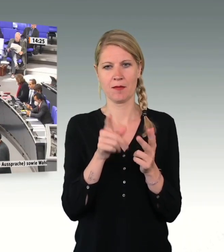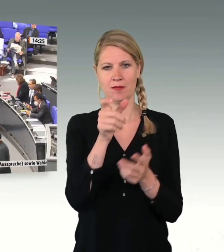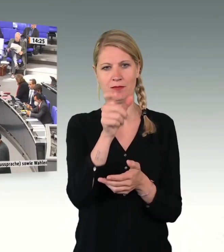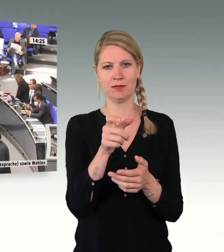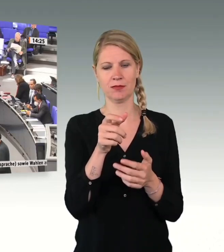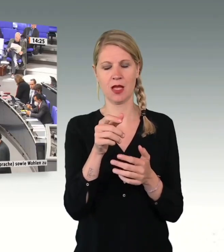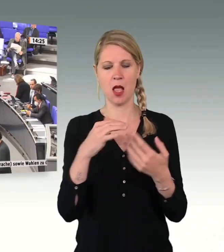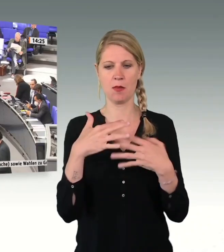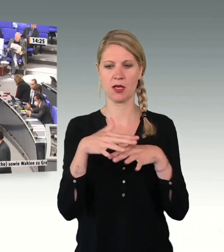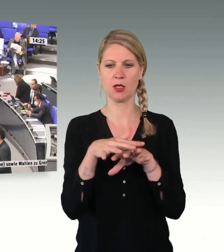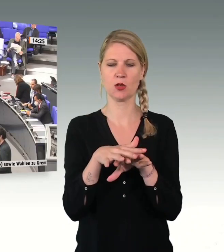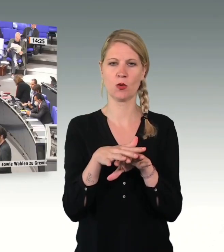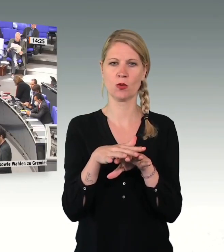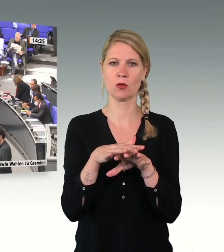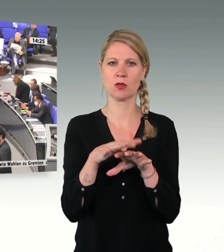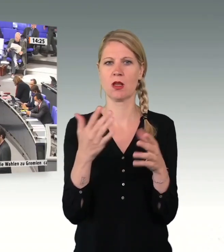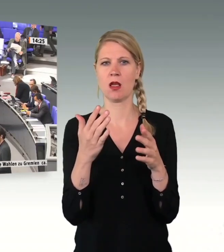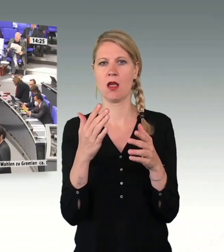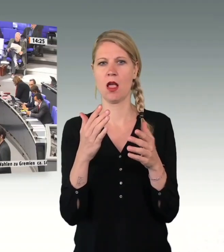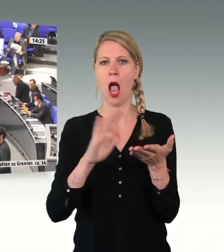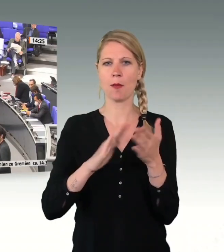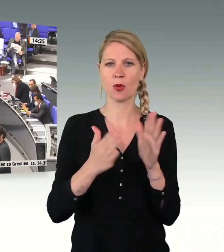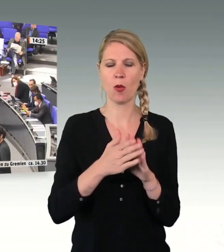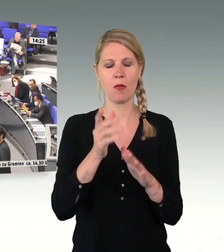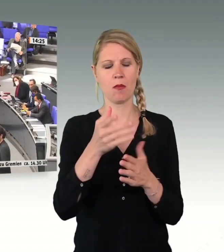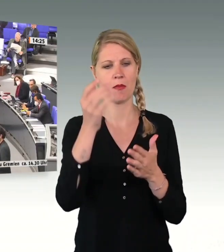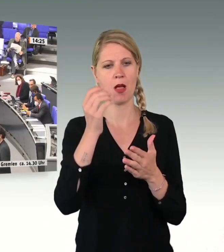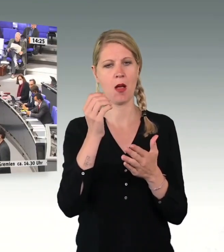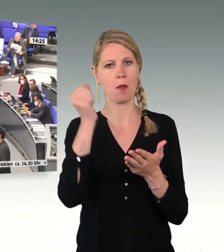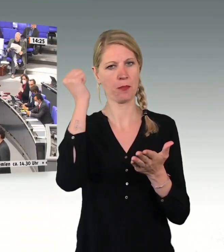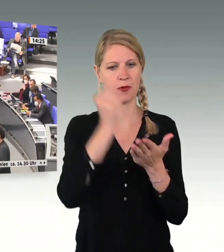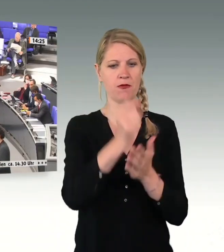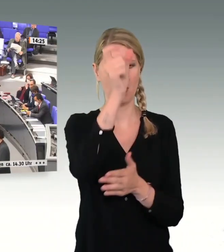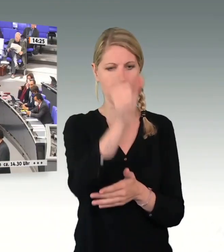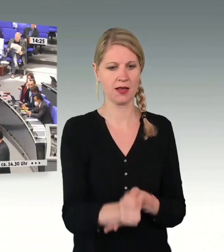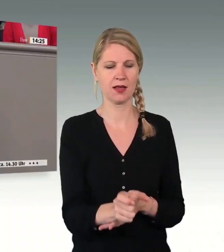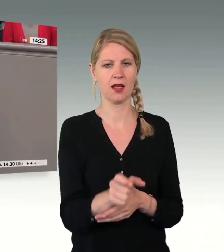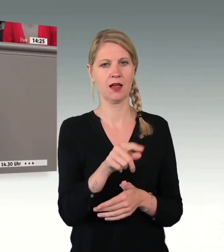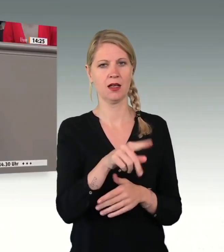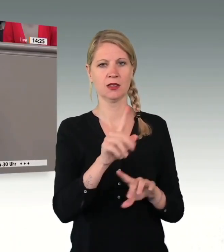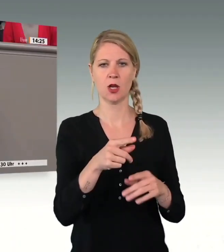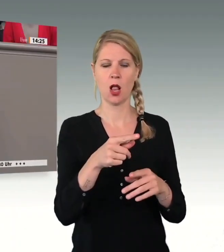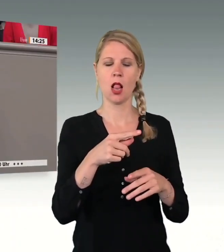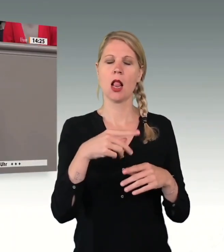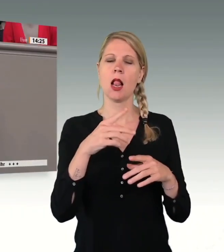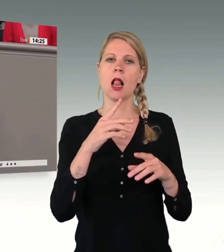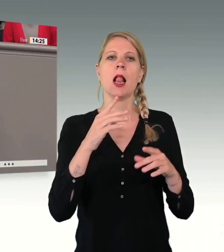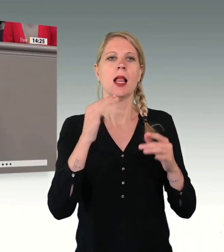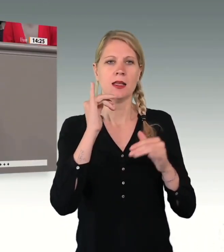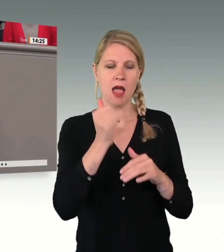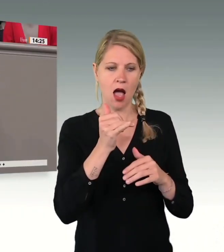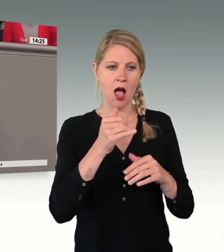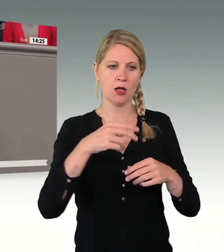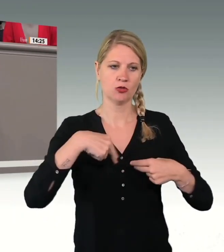für Migrationsabkommen ab und zu hier jetzt gefallen ist, was richtig ist. Aber diese Person soll nicht nur Rückführungsoffensive starten, sondern